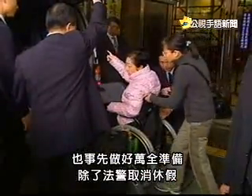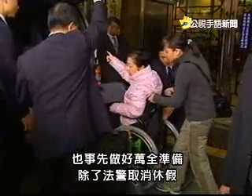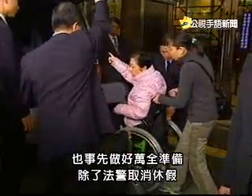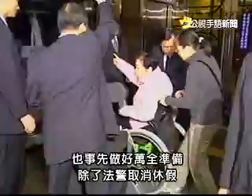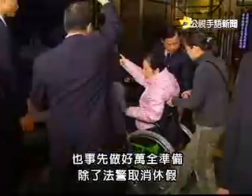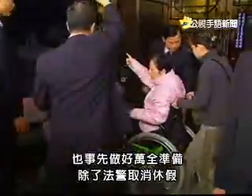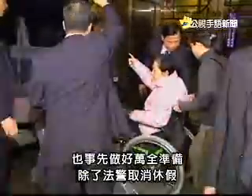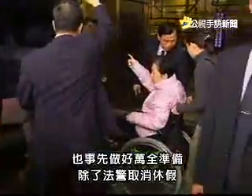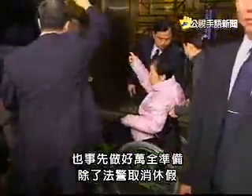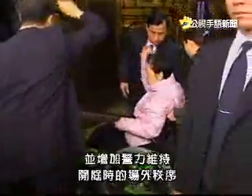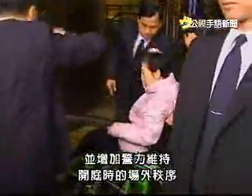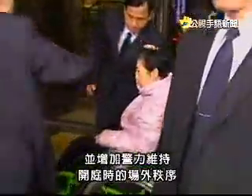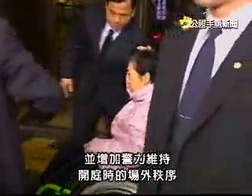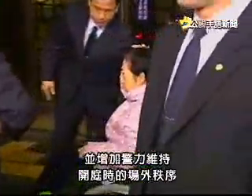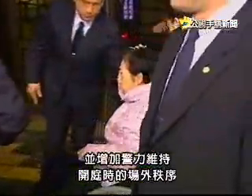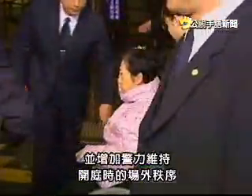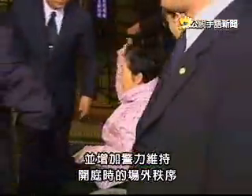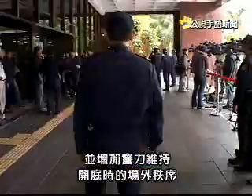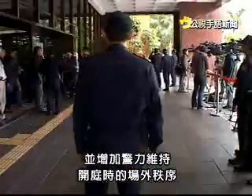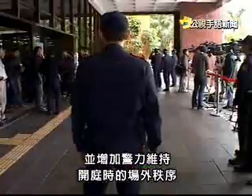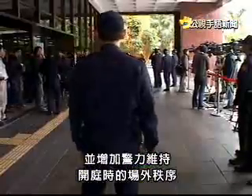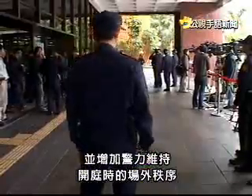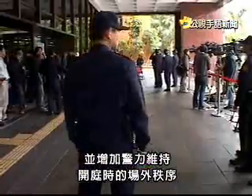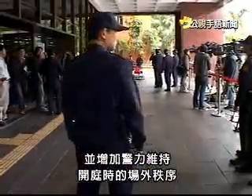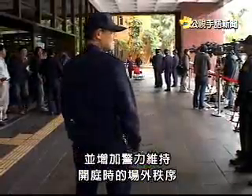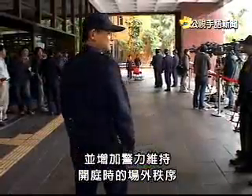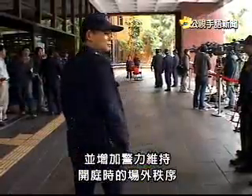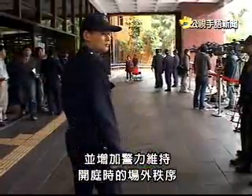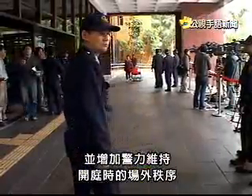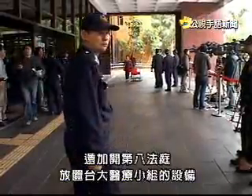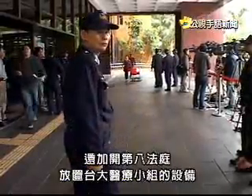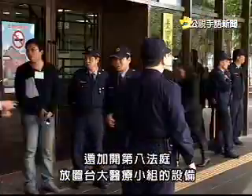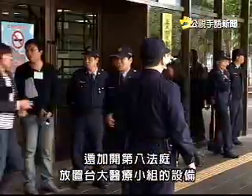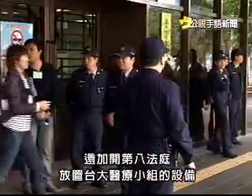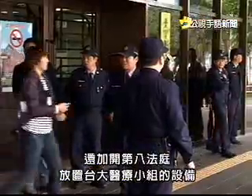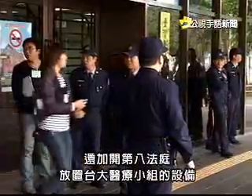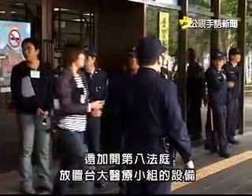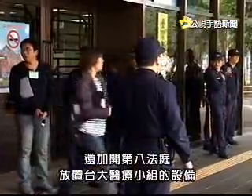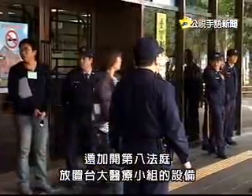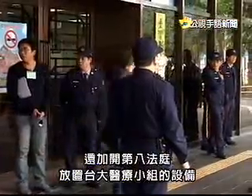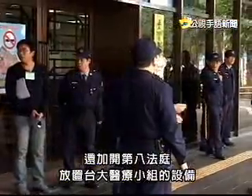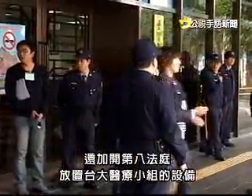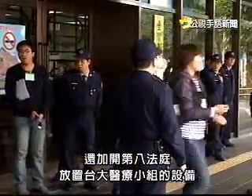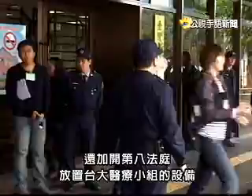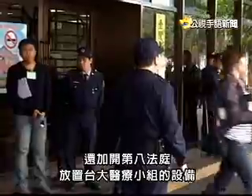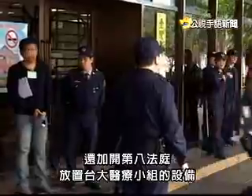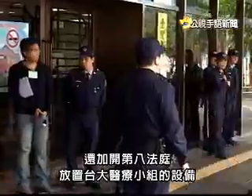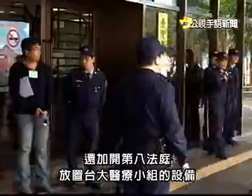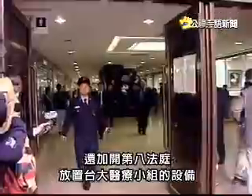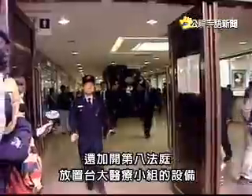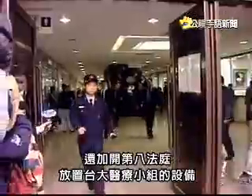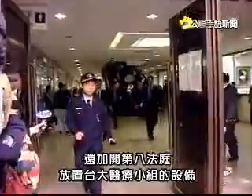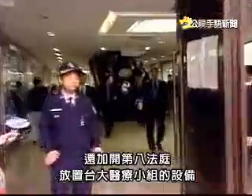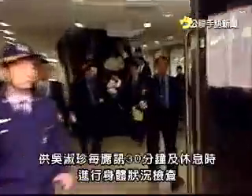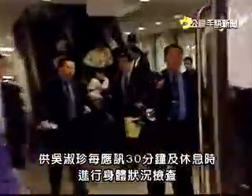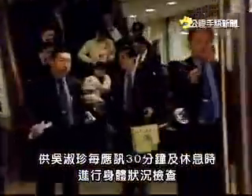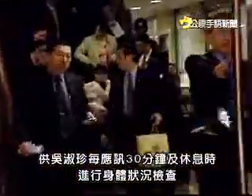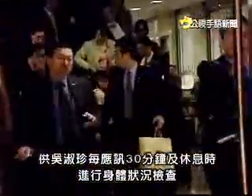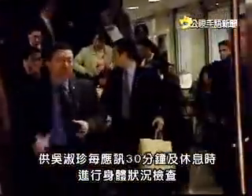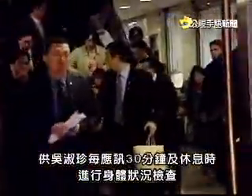法庭取消休假并增加警力维持开庭时的场外秩序还加开第八法庭放置台大医疗小组的设备供吴淑珍每应讯